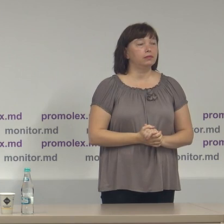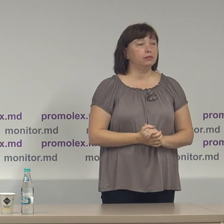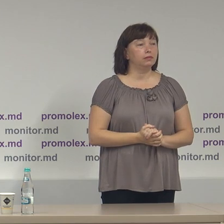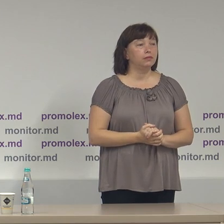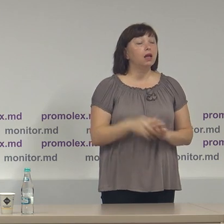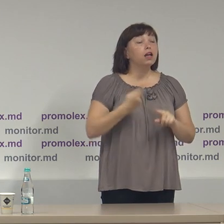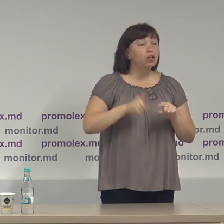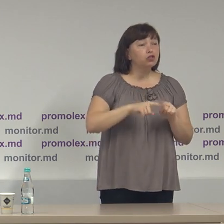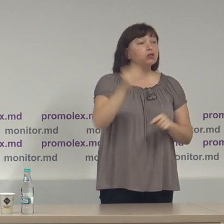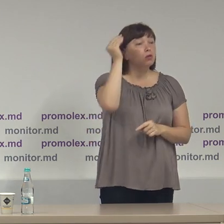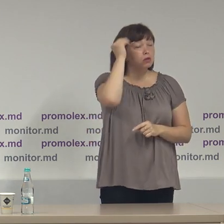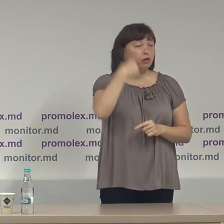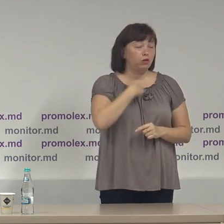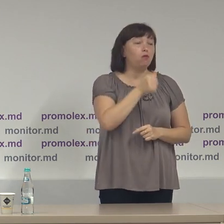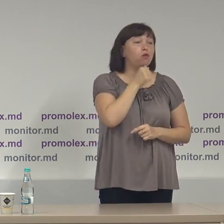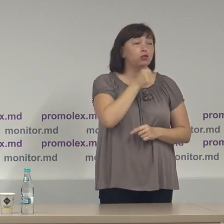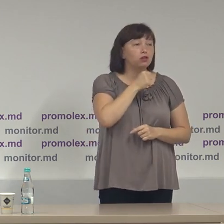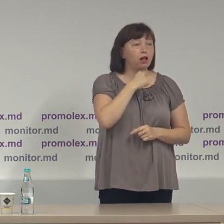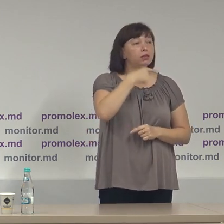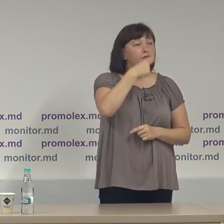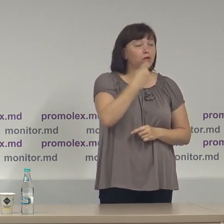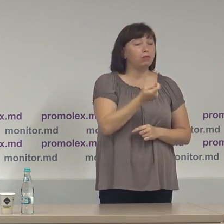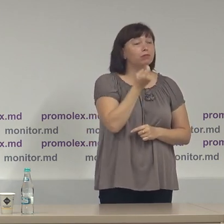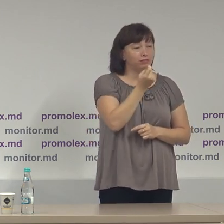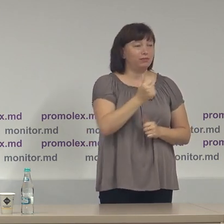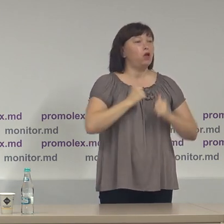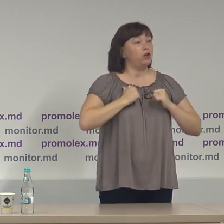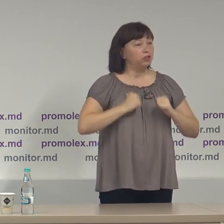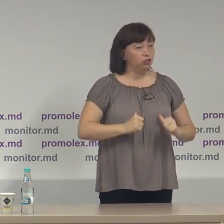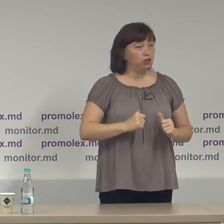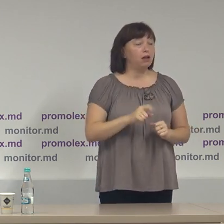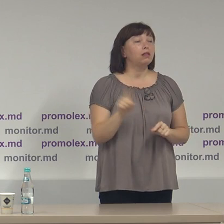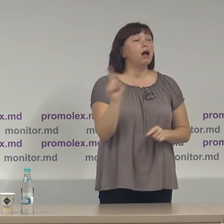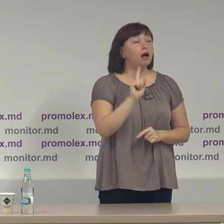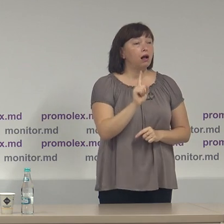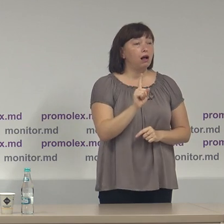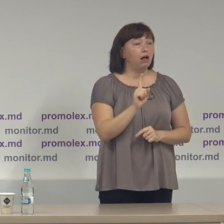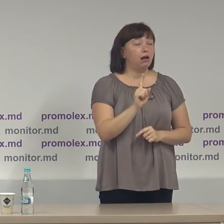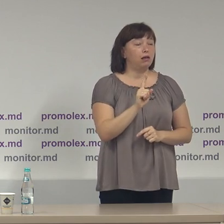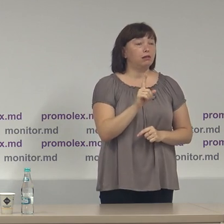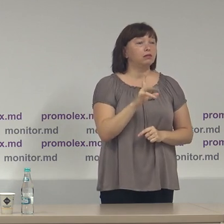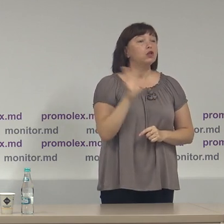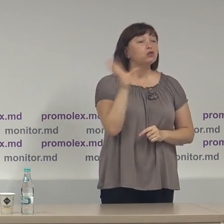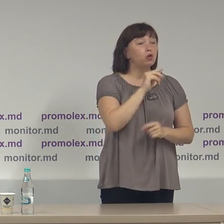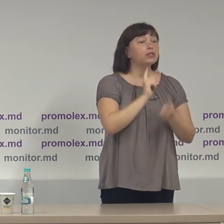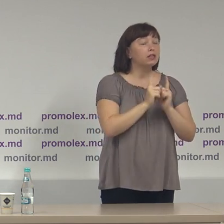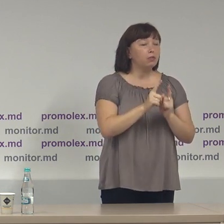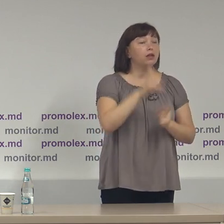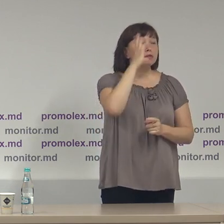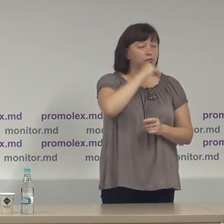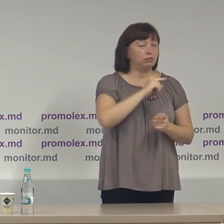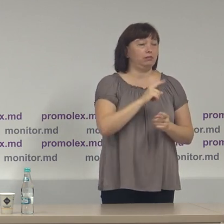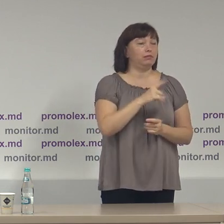Din aceste considerente, eu voi încerca să vorbesc un pic mai încet, așa încât să fac mai